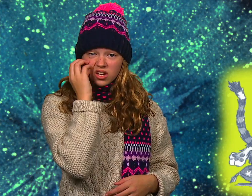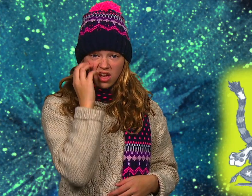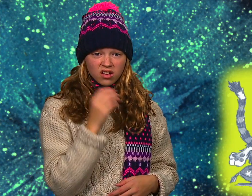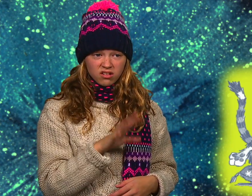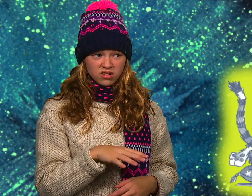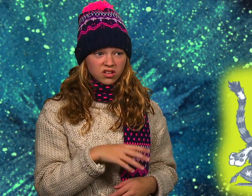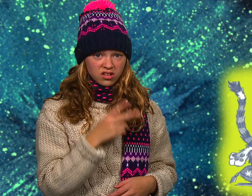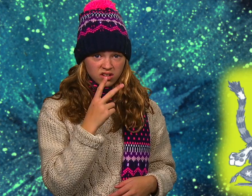genommen.